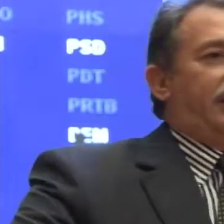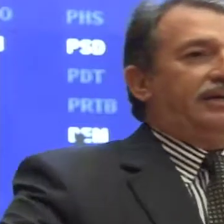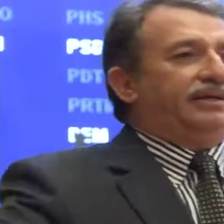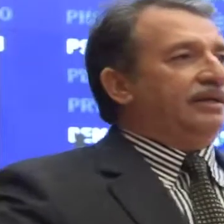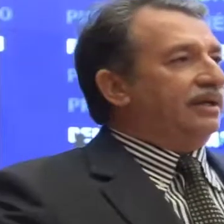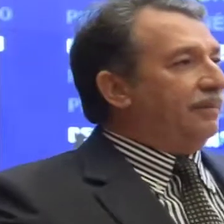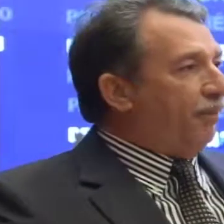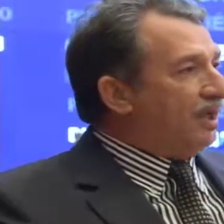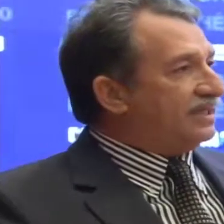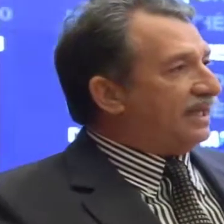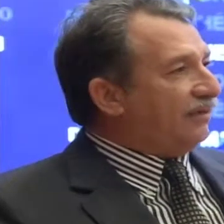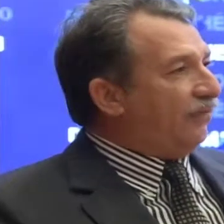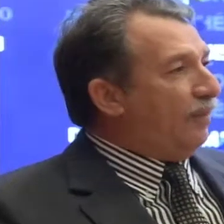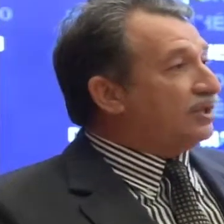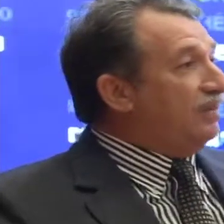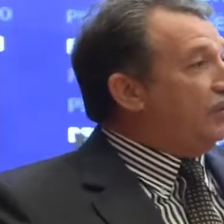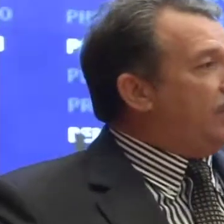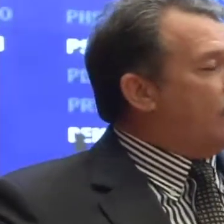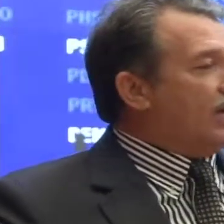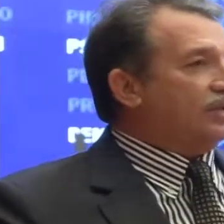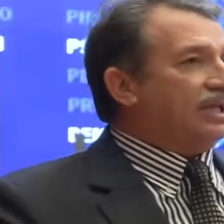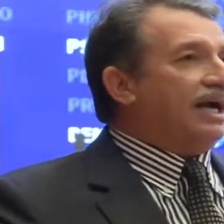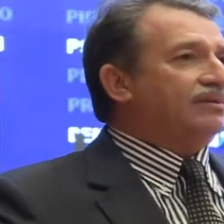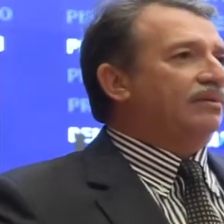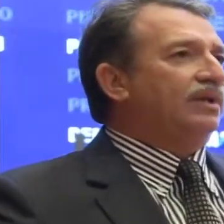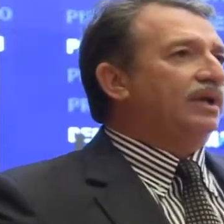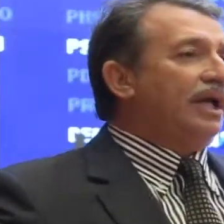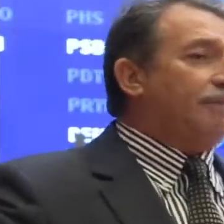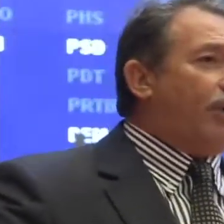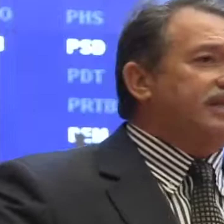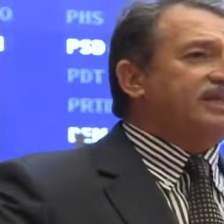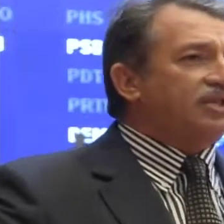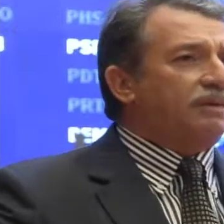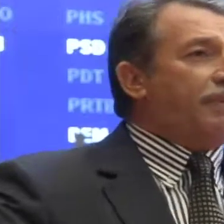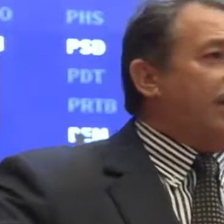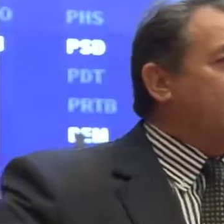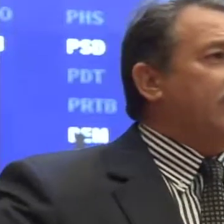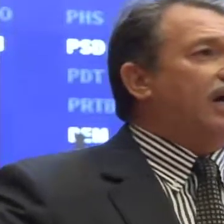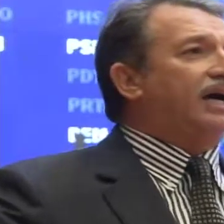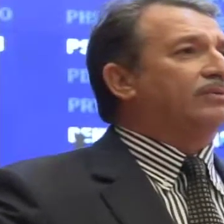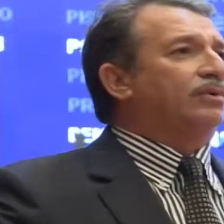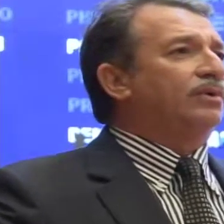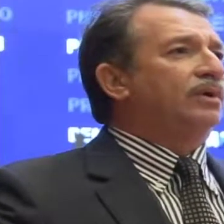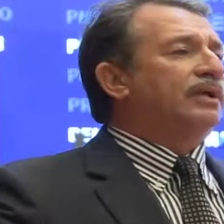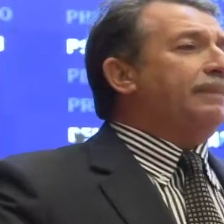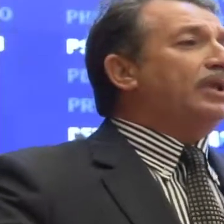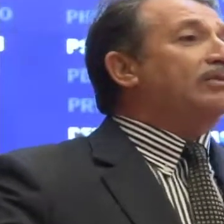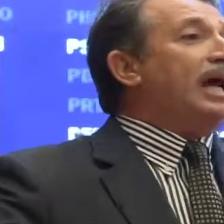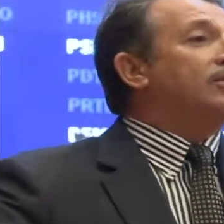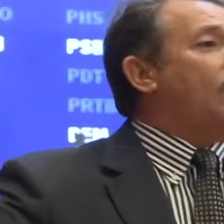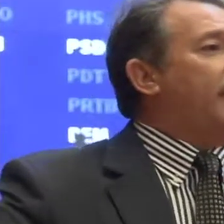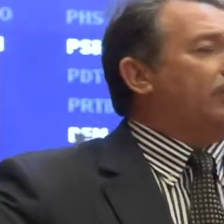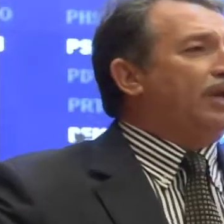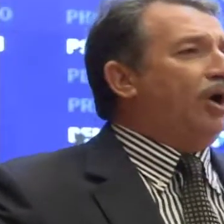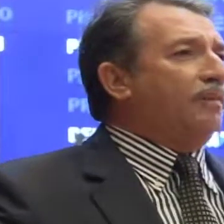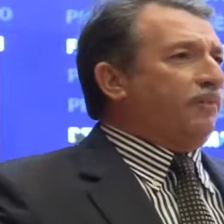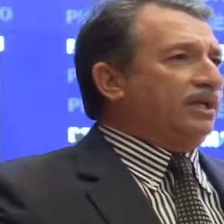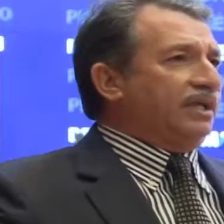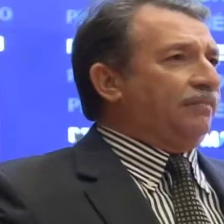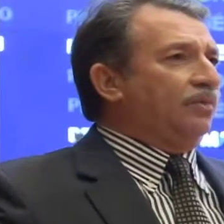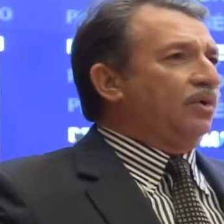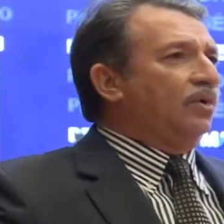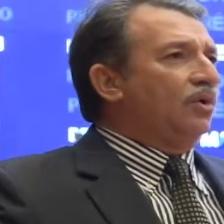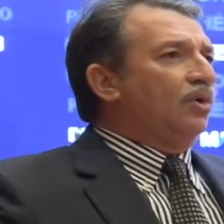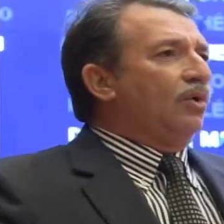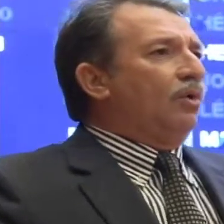linha que pode, de certa forma, diminuir um candidato, ele pode se sentir prejudicado. Deputado Carlos Alberto Milhomi,